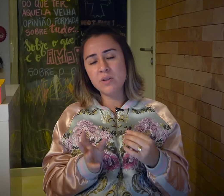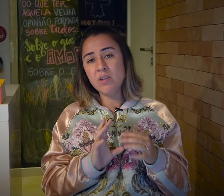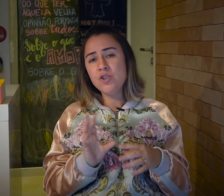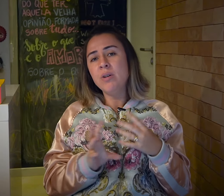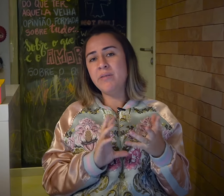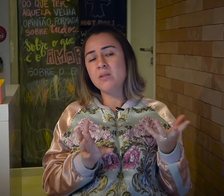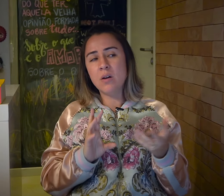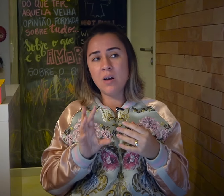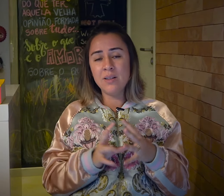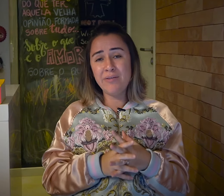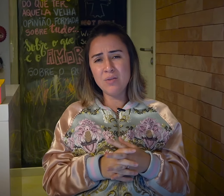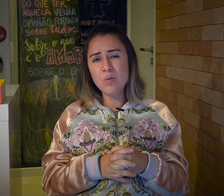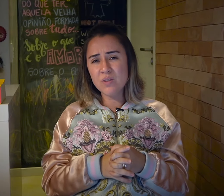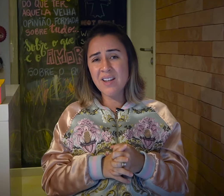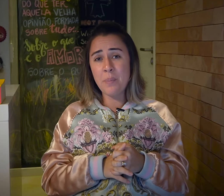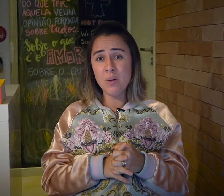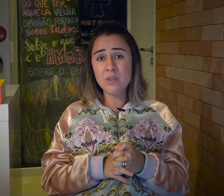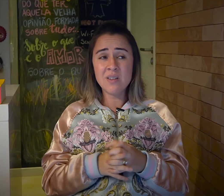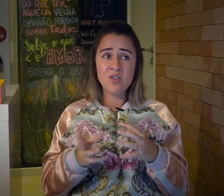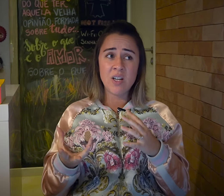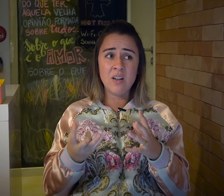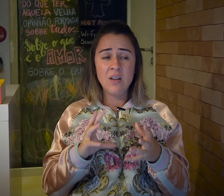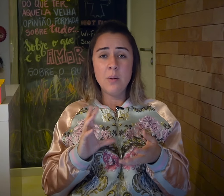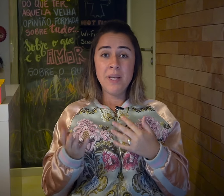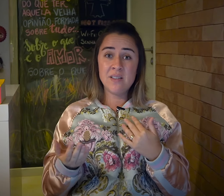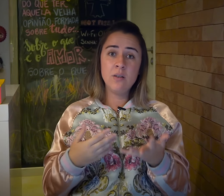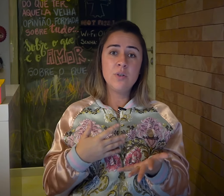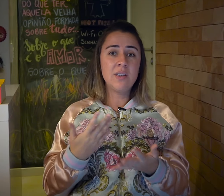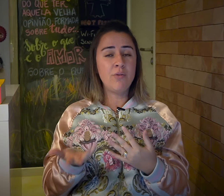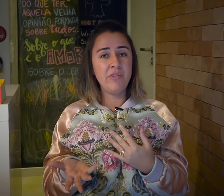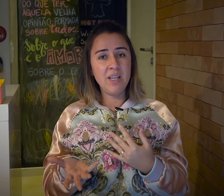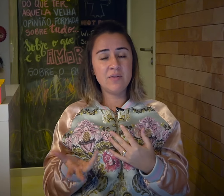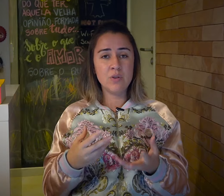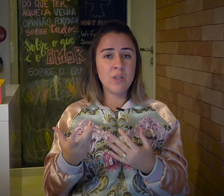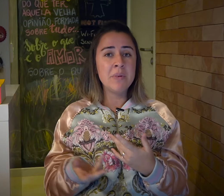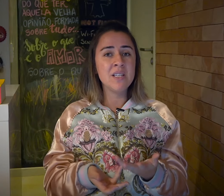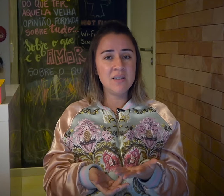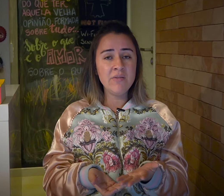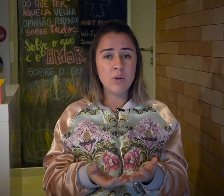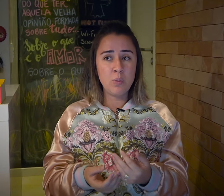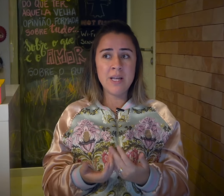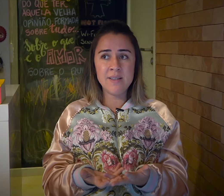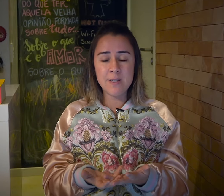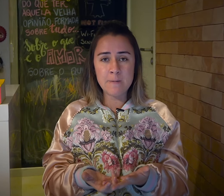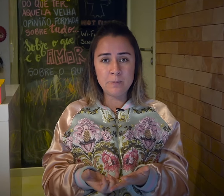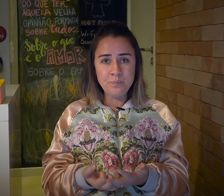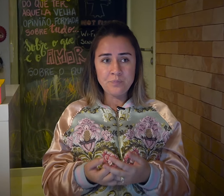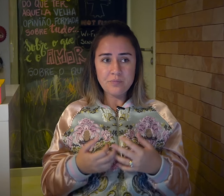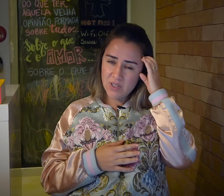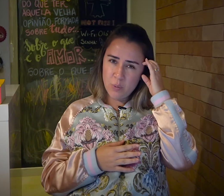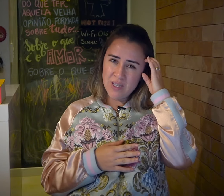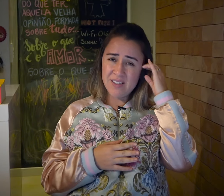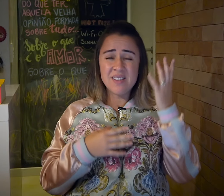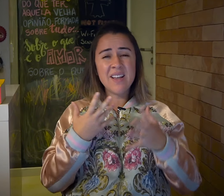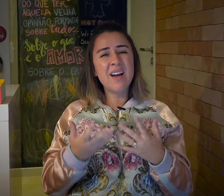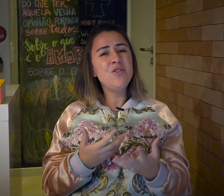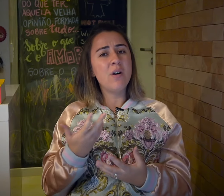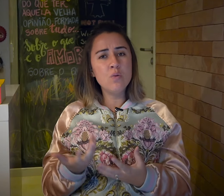inclusive, eles tinham levado alguns terapeutas, né? Já pensando que talvez fosse um tema sensível que pudesse, sei lá, ativar algum